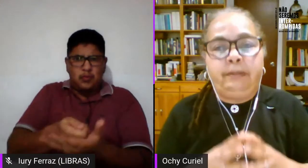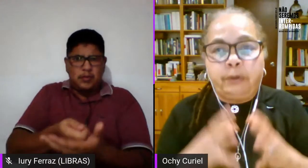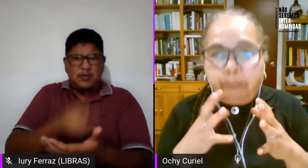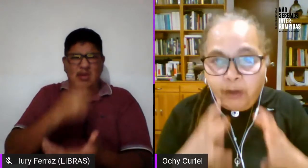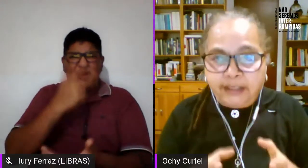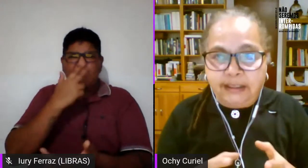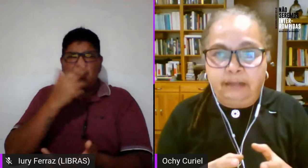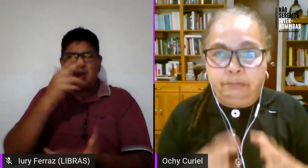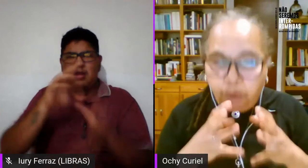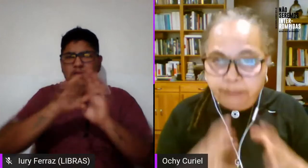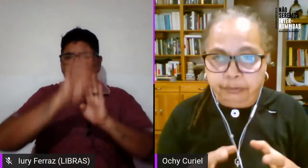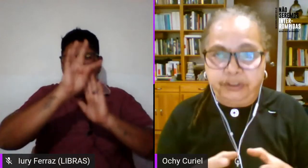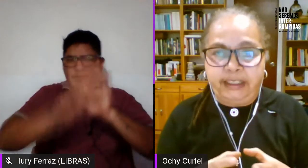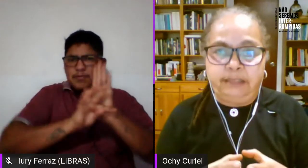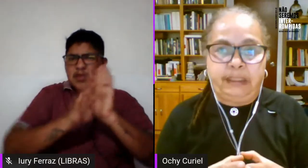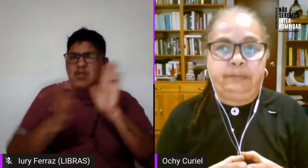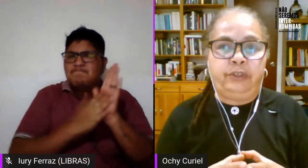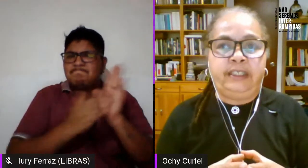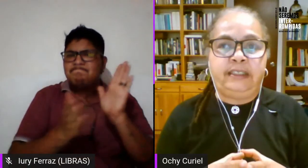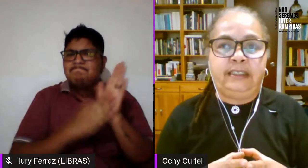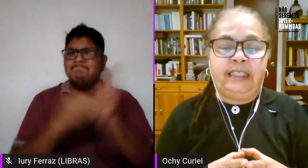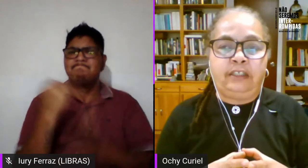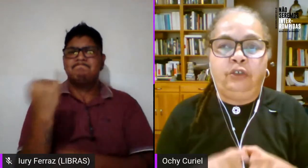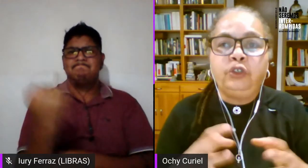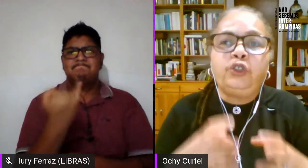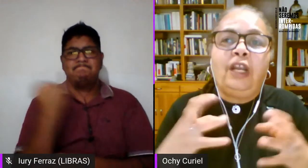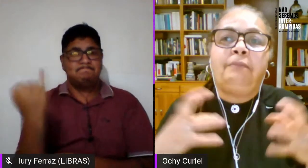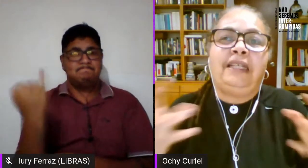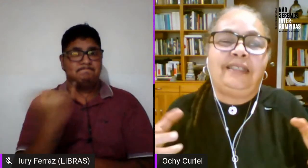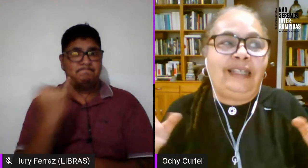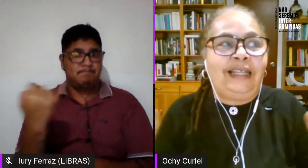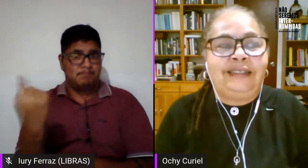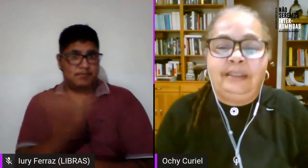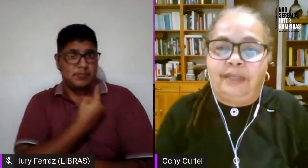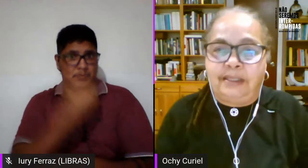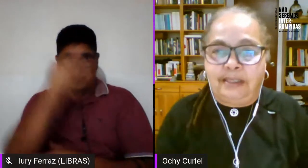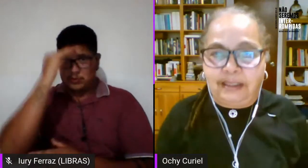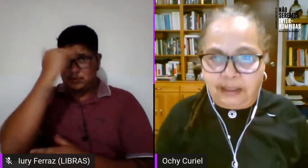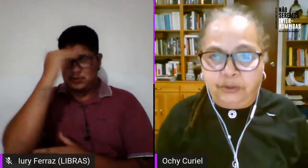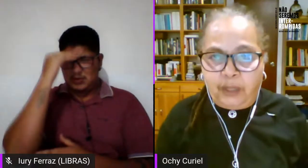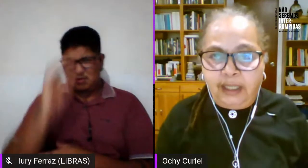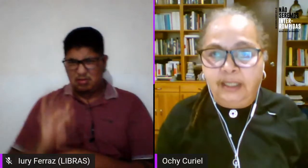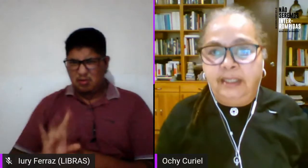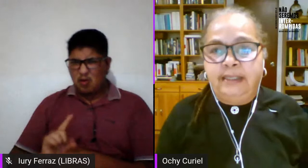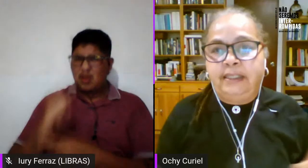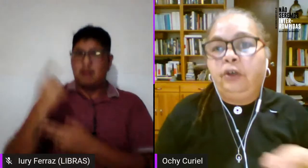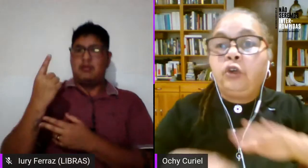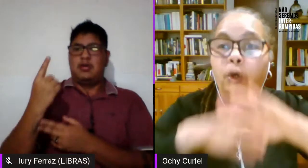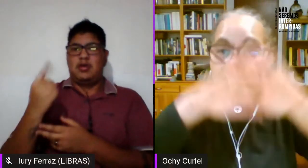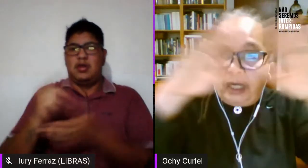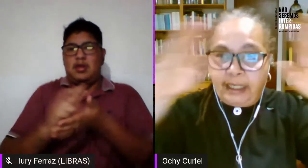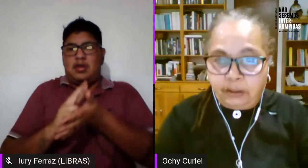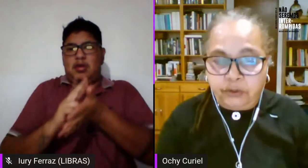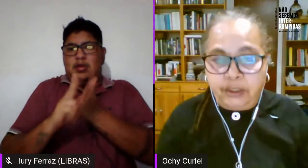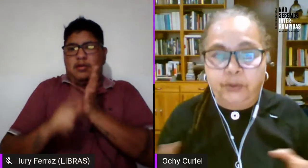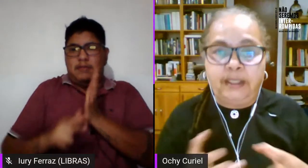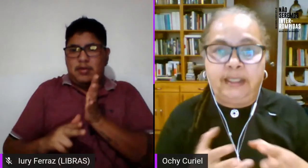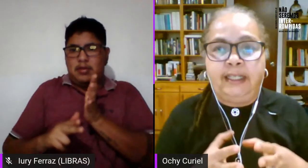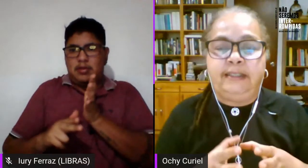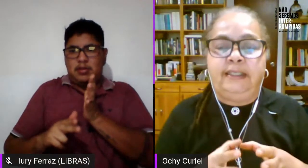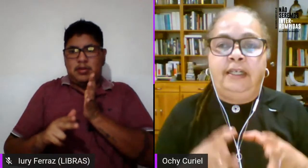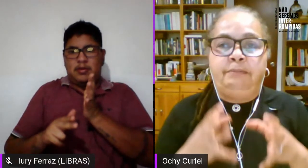y una propuesta muy importante para poder entender no solamente la diversidad sexual sino como la